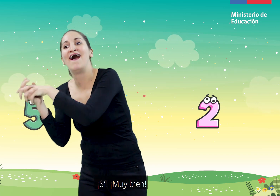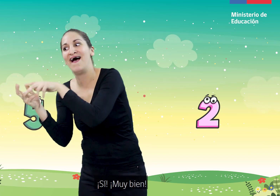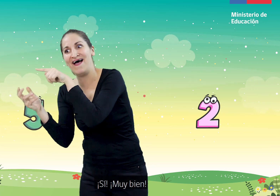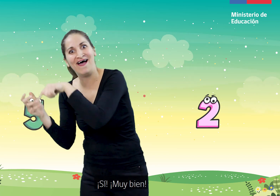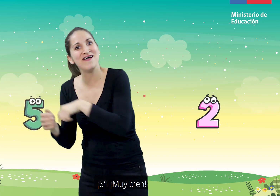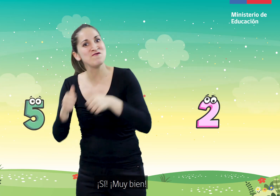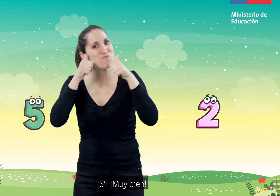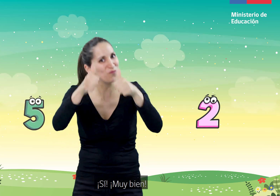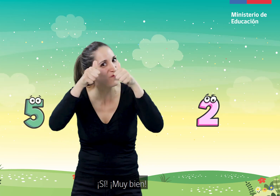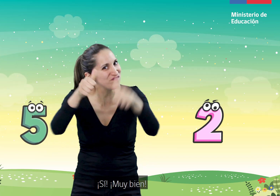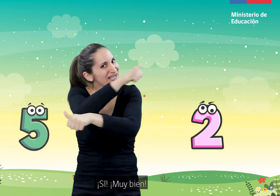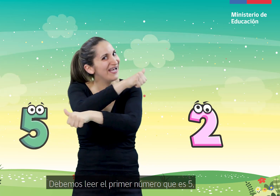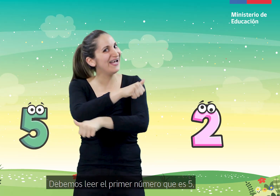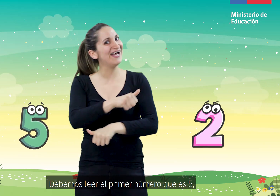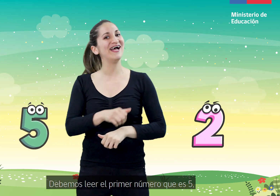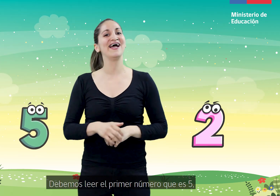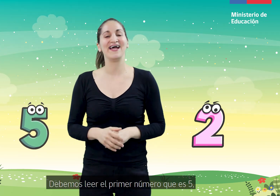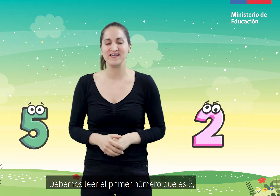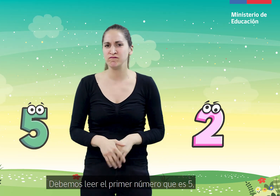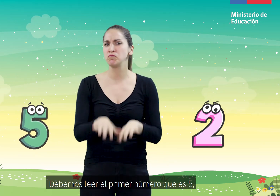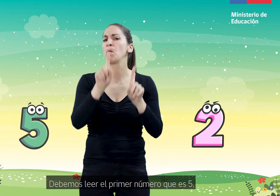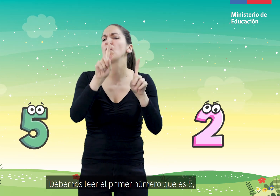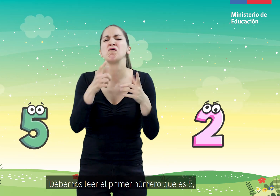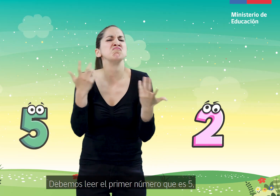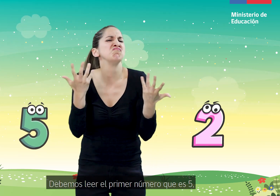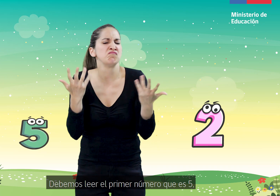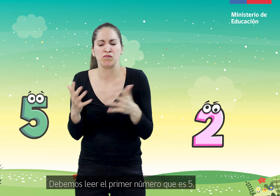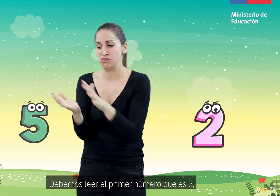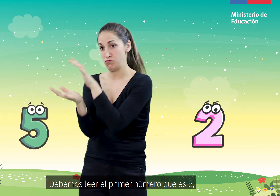¡Sí! ¡Muy bien! Debemos leer el primer número que es cinco.